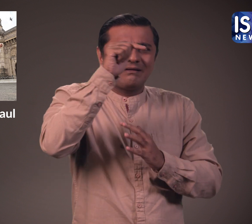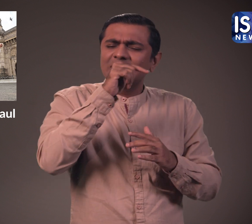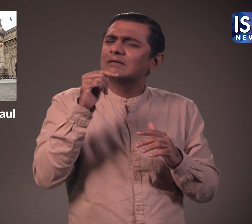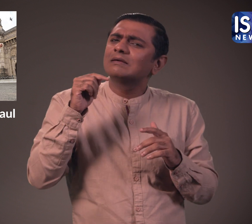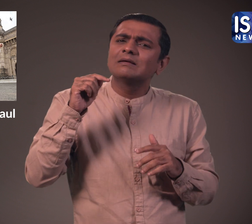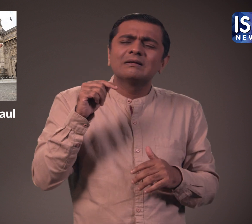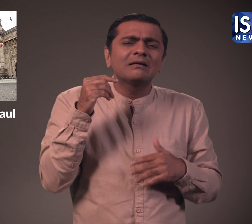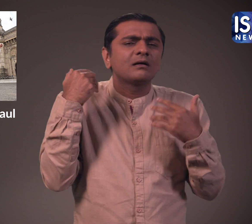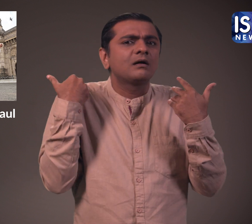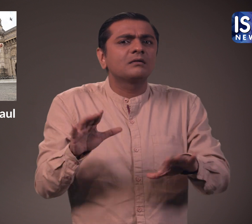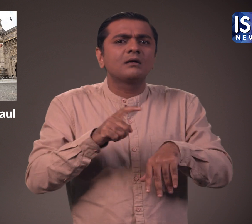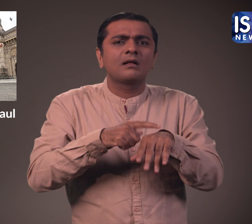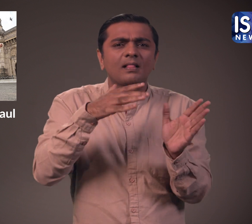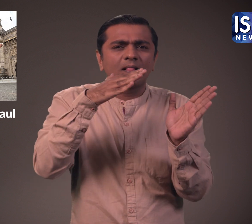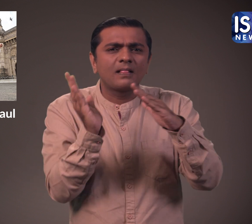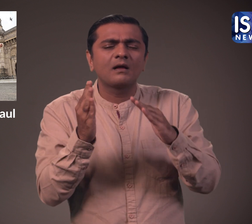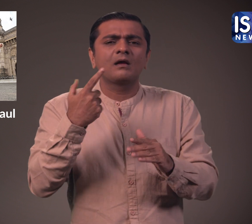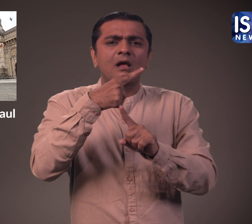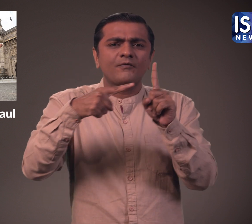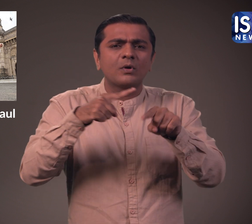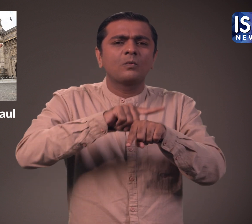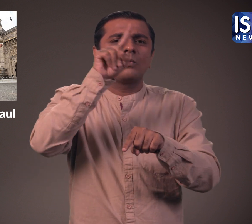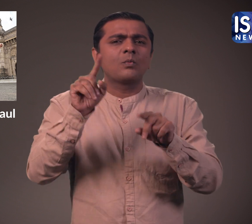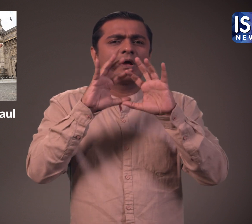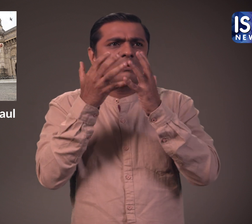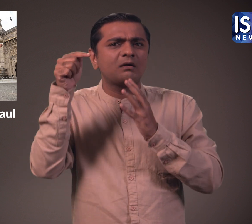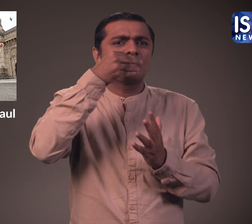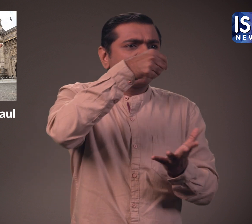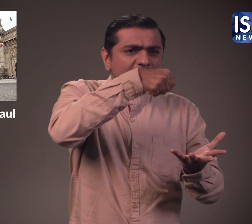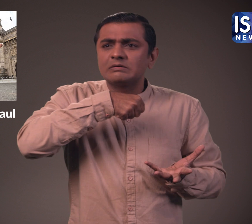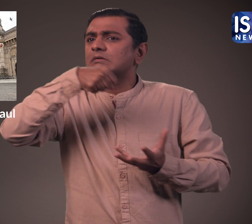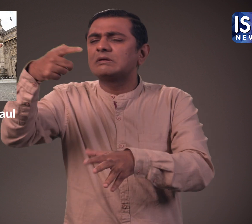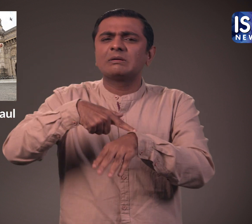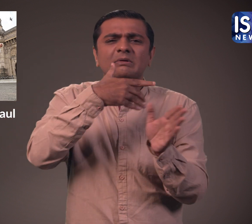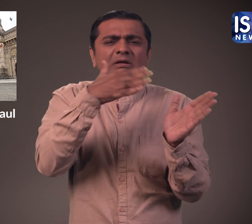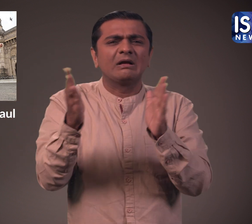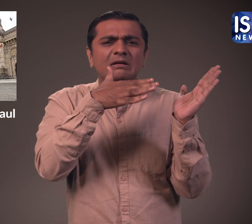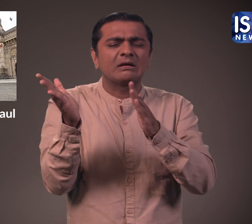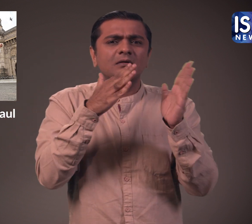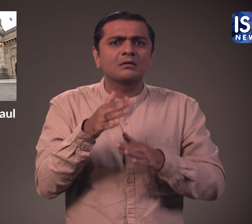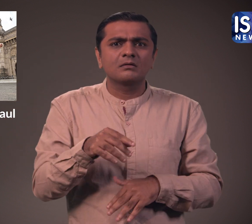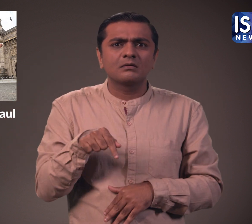बोजन वितरन में एक घंटे या उससे भी अधिक की देरी हो सकती है। पॉल